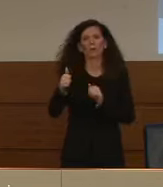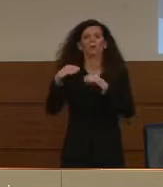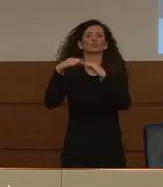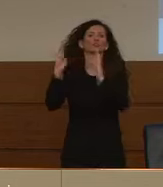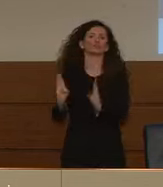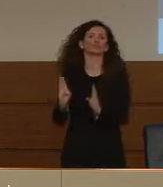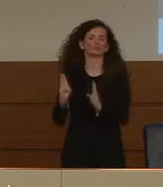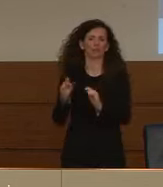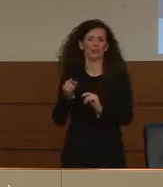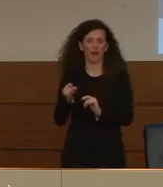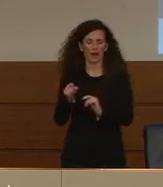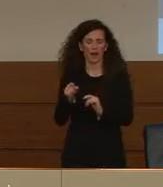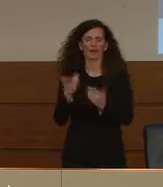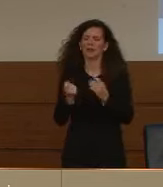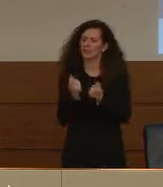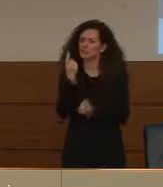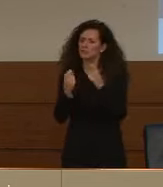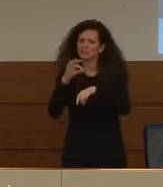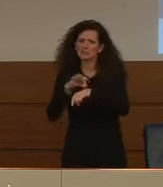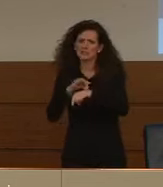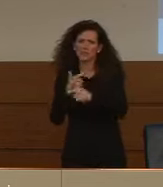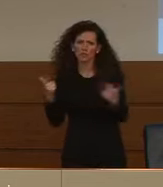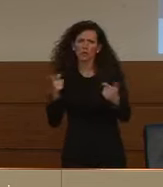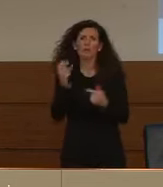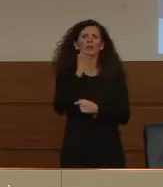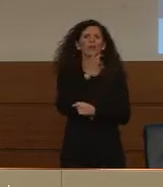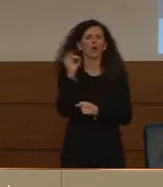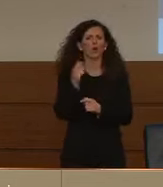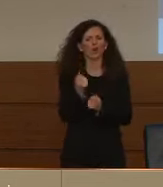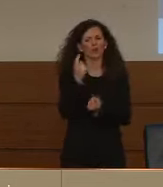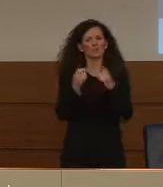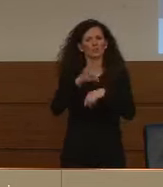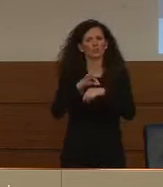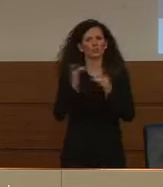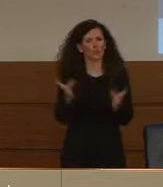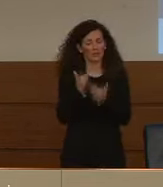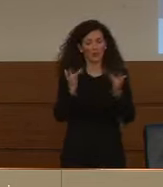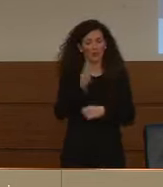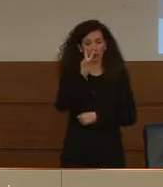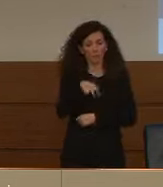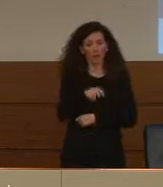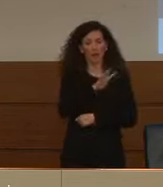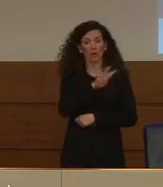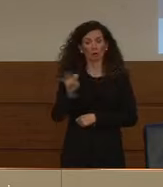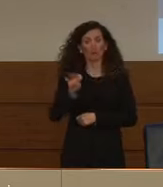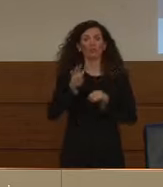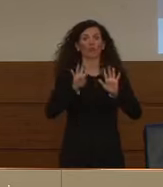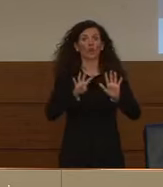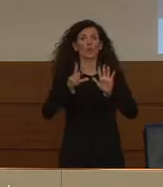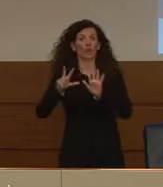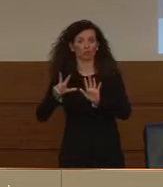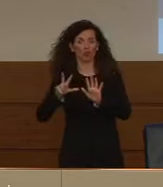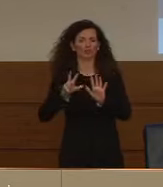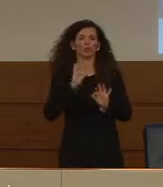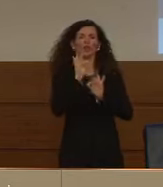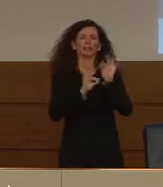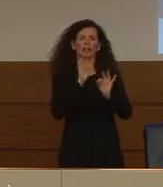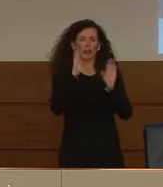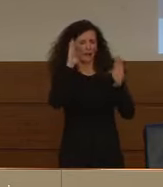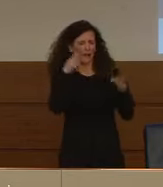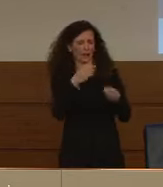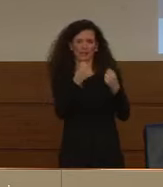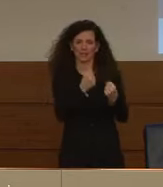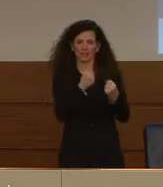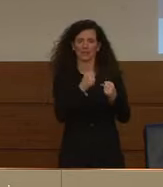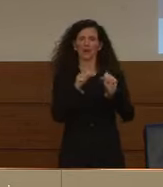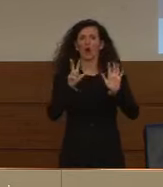domiciliare senza sintomi e con sintomi lievi. 2.498 sono in terapia intensiva pari all